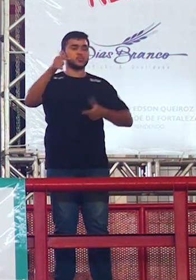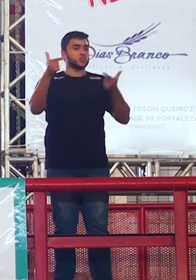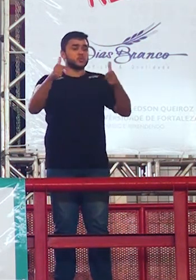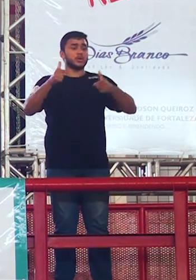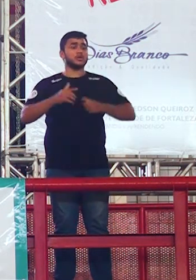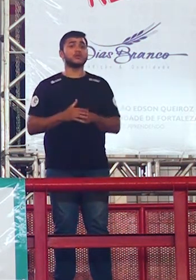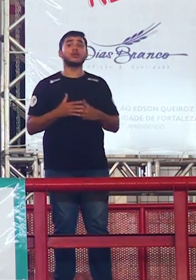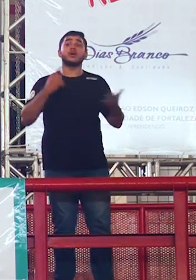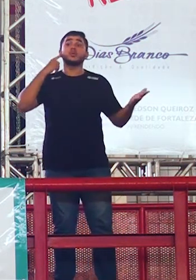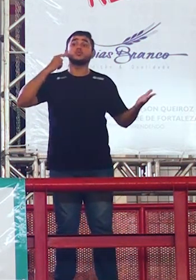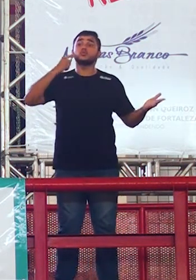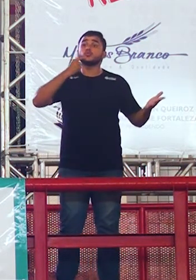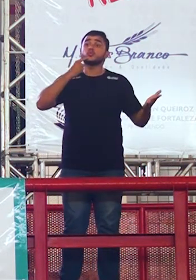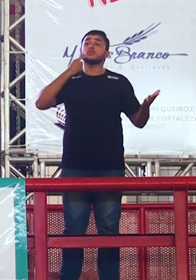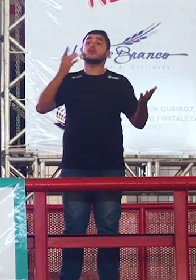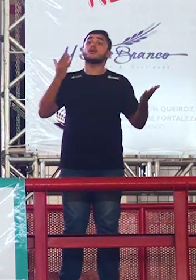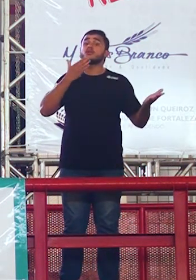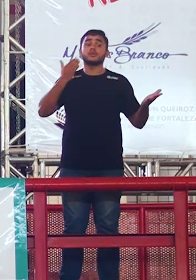cadê os surdos